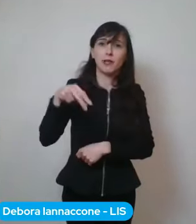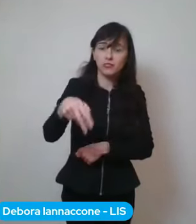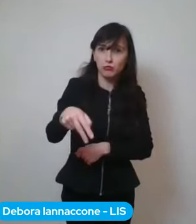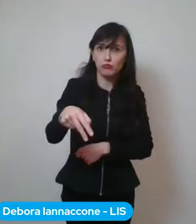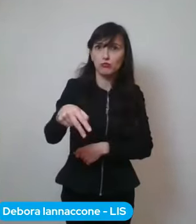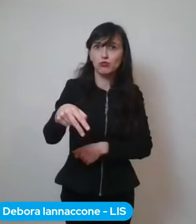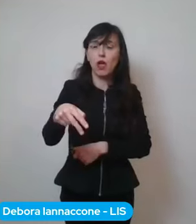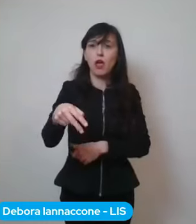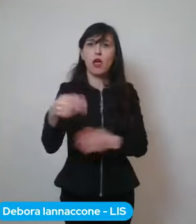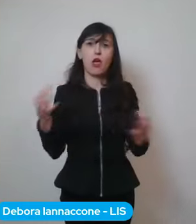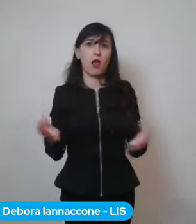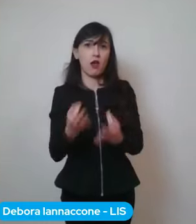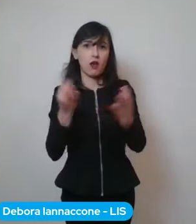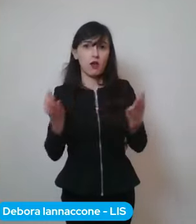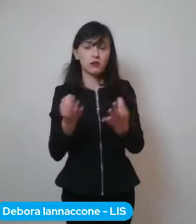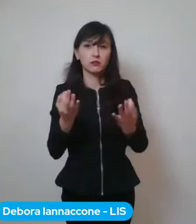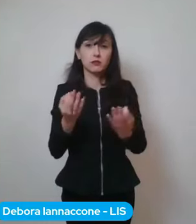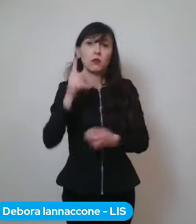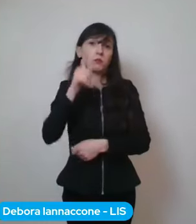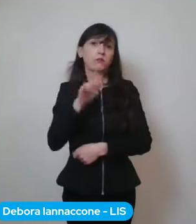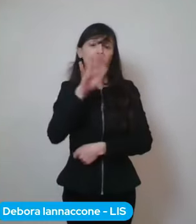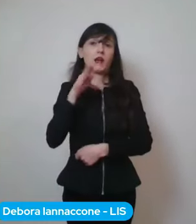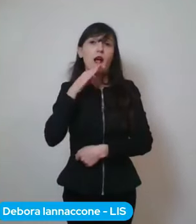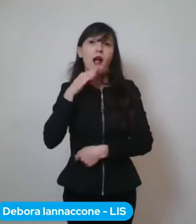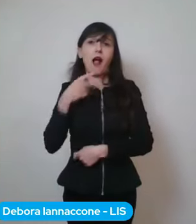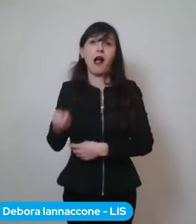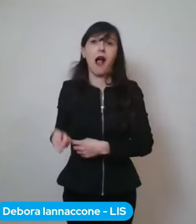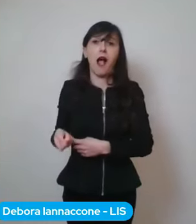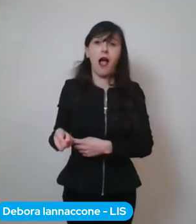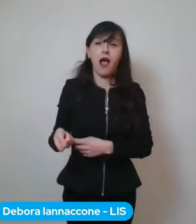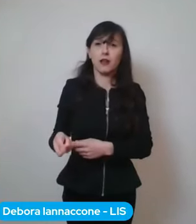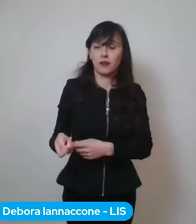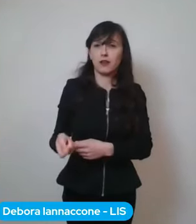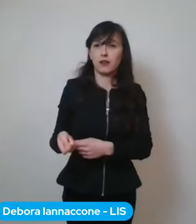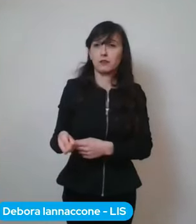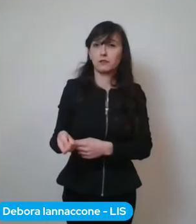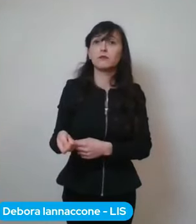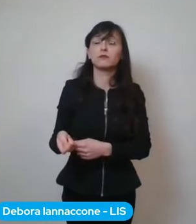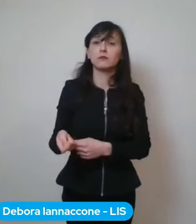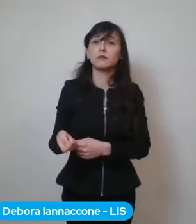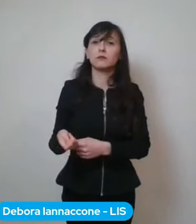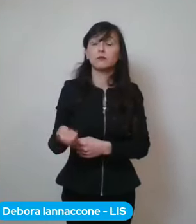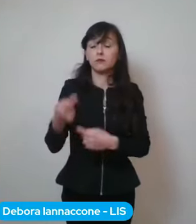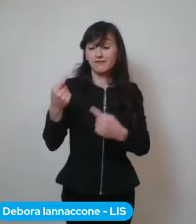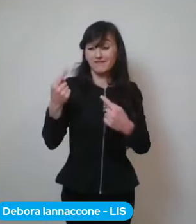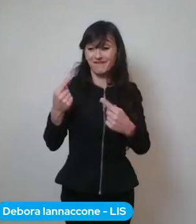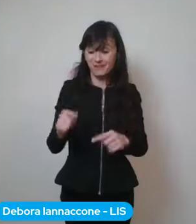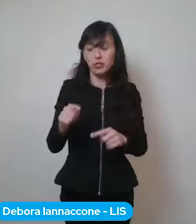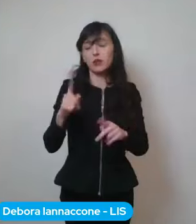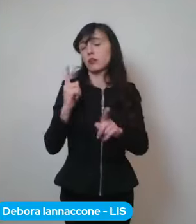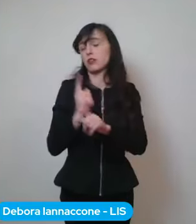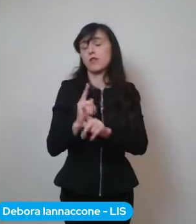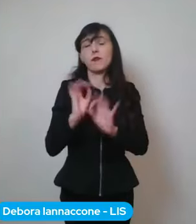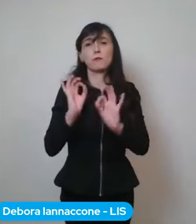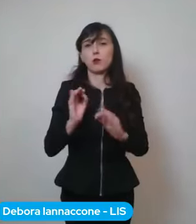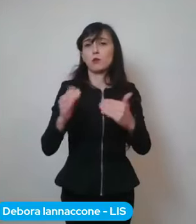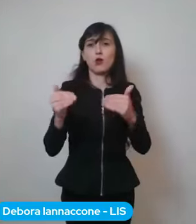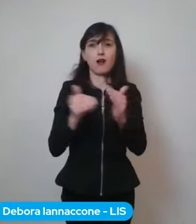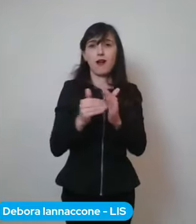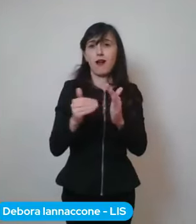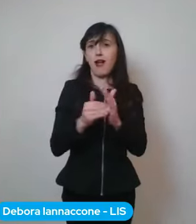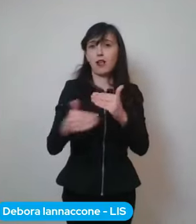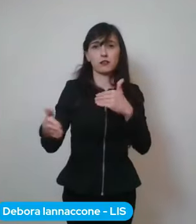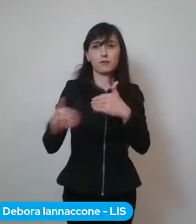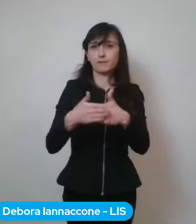proprio cane a fare a fare i propri bisogni ecco questo va fatto proprio nelle immediate vicinanze del del proprio